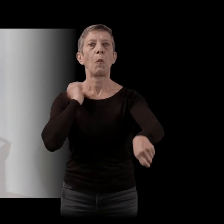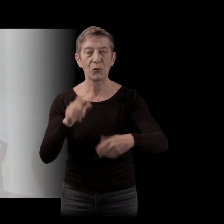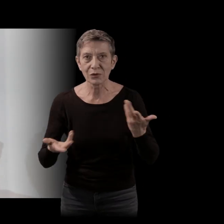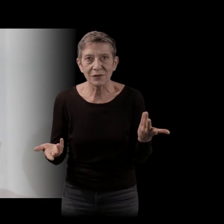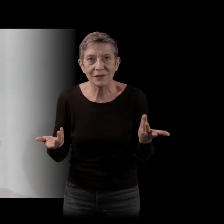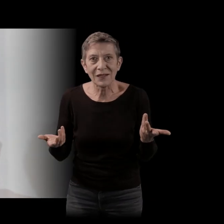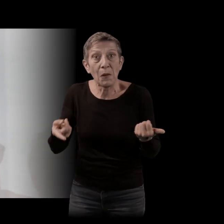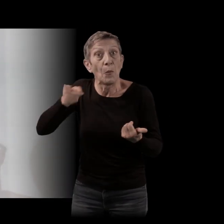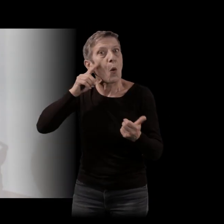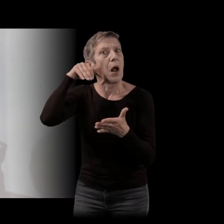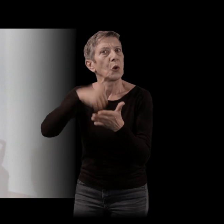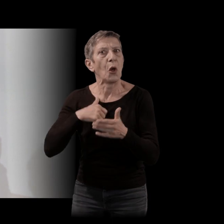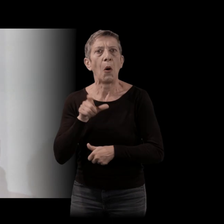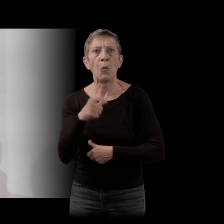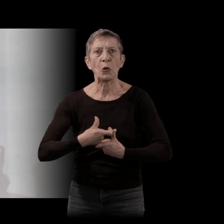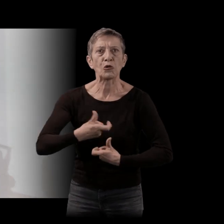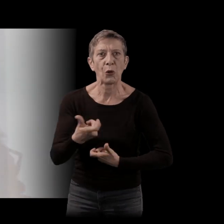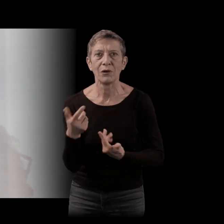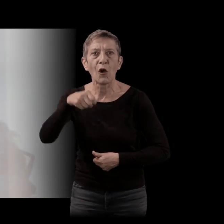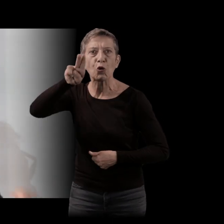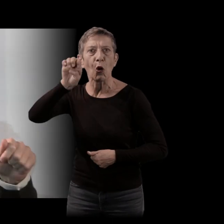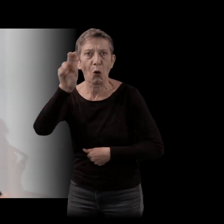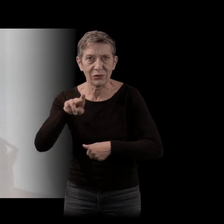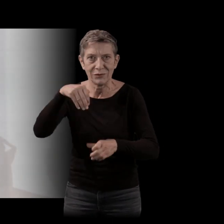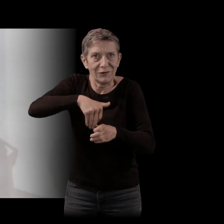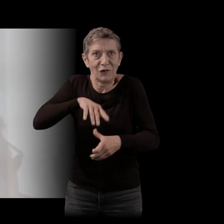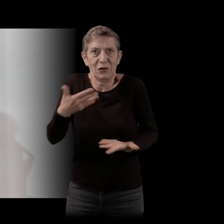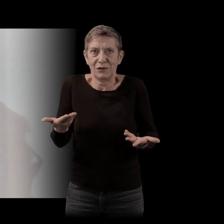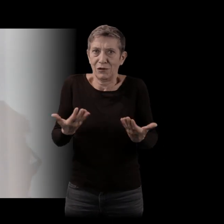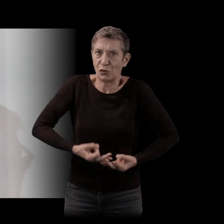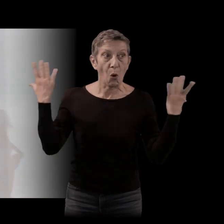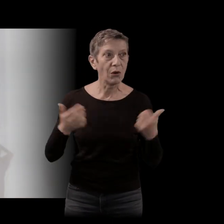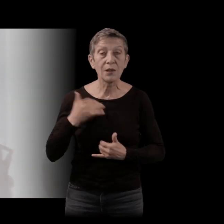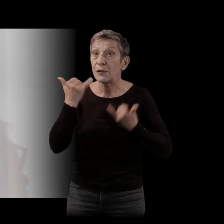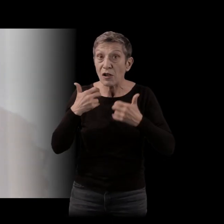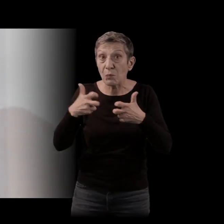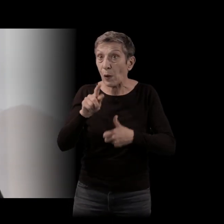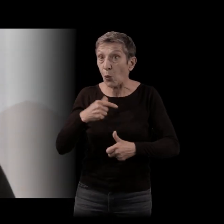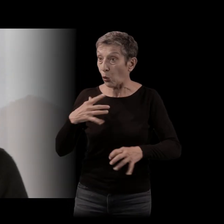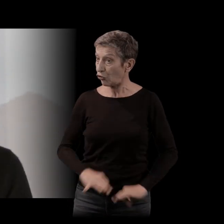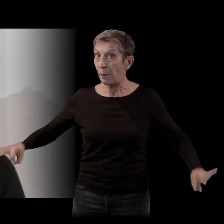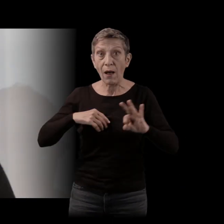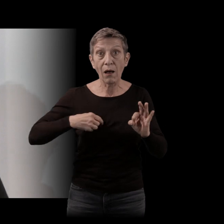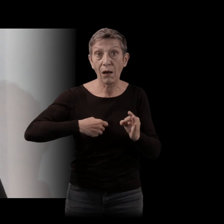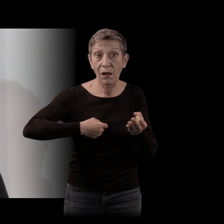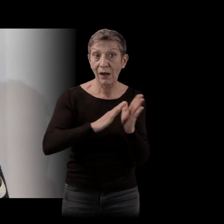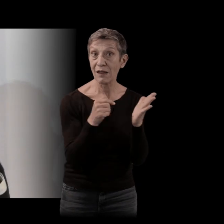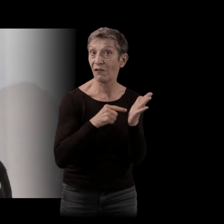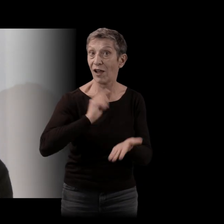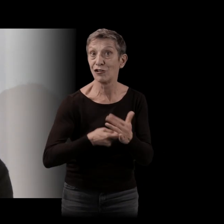parce qu'il y avait trop le mot « que » dedans. S'il n'y avait pas eu le Goncourt, elle n'aurait jamais lu ce livre. voilà, il y a